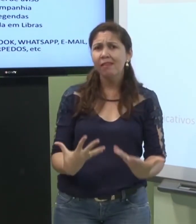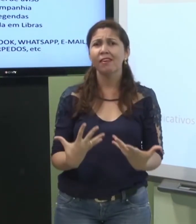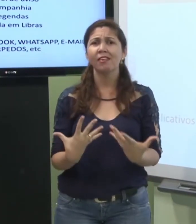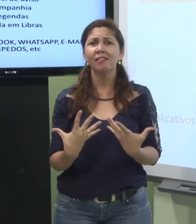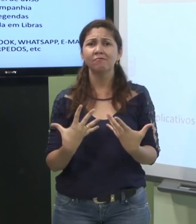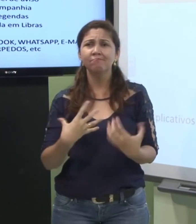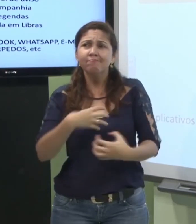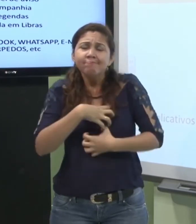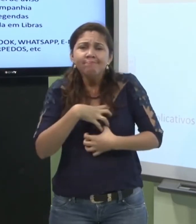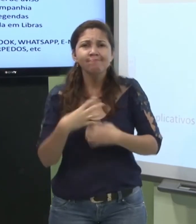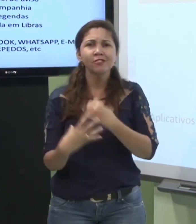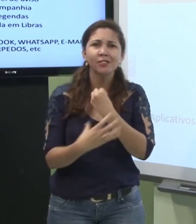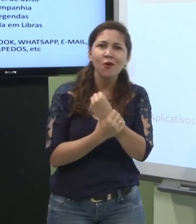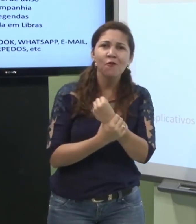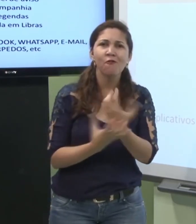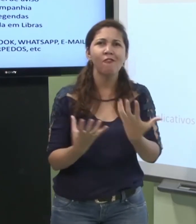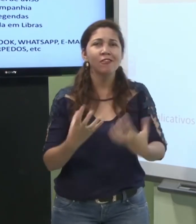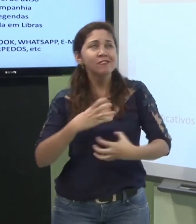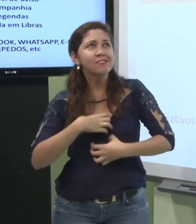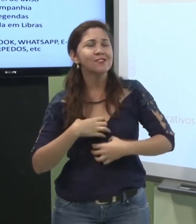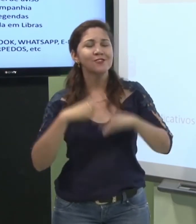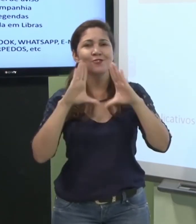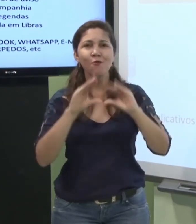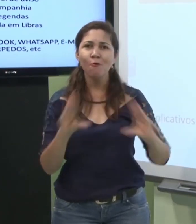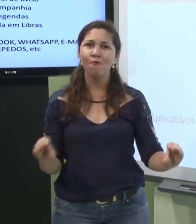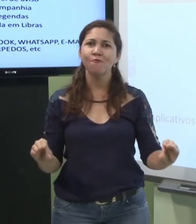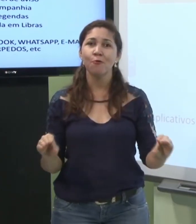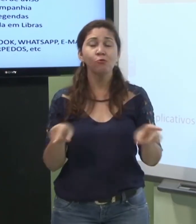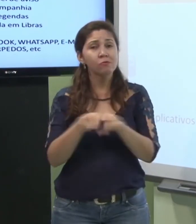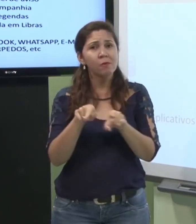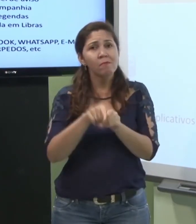segurança e conforto ao surdo e facilita a vida dele.